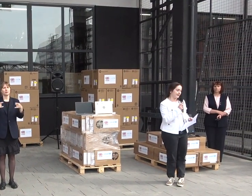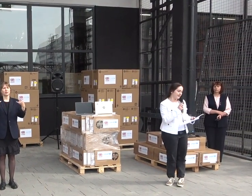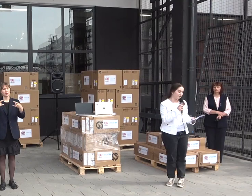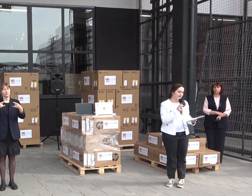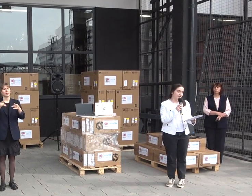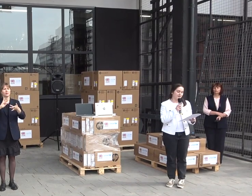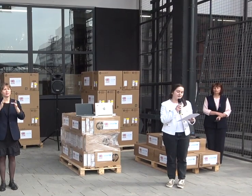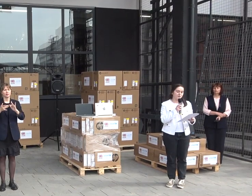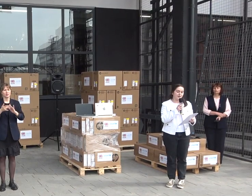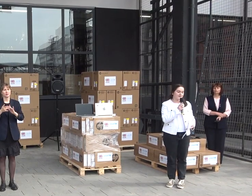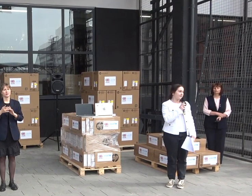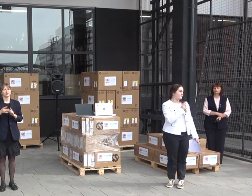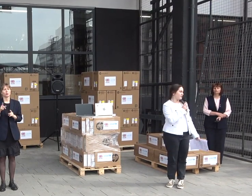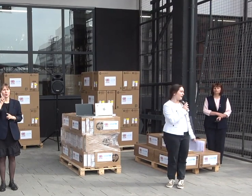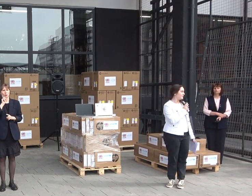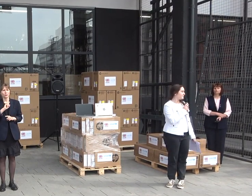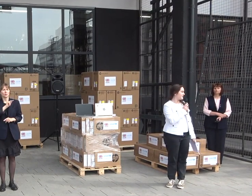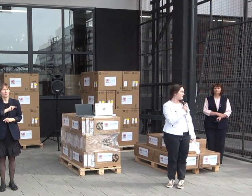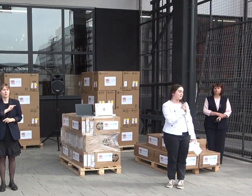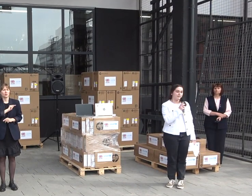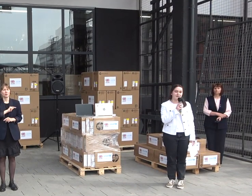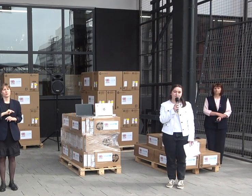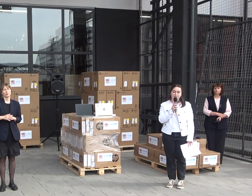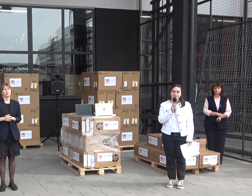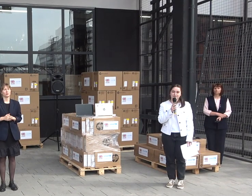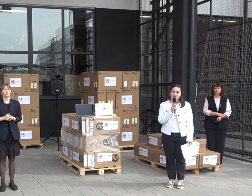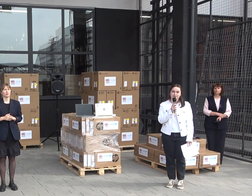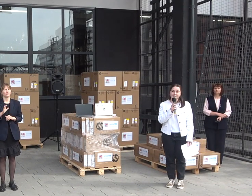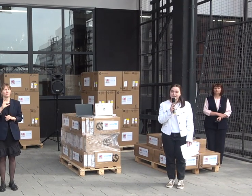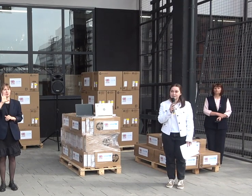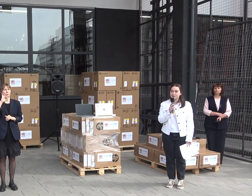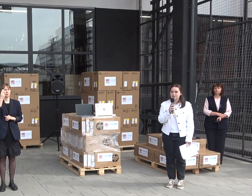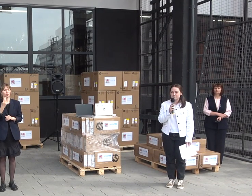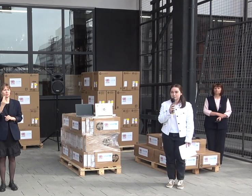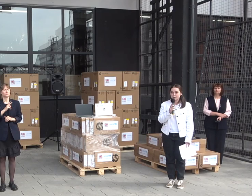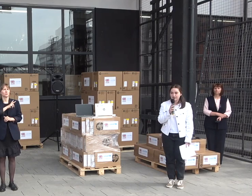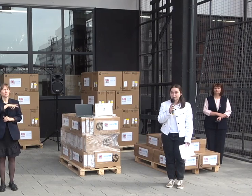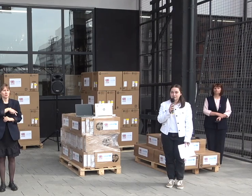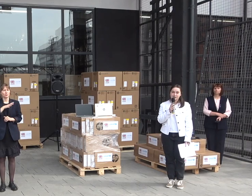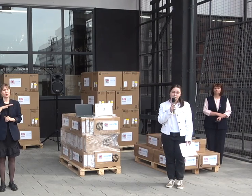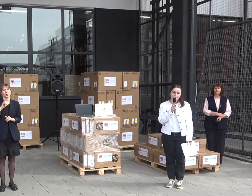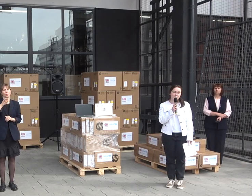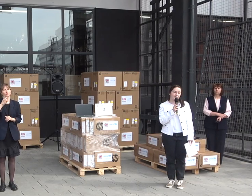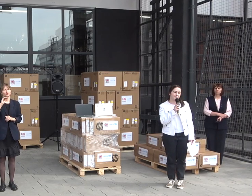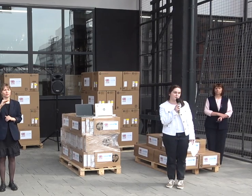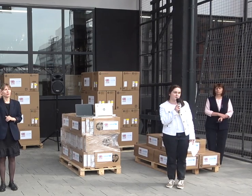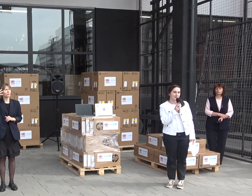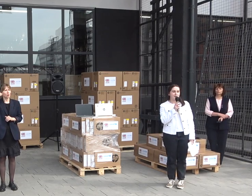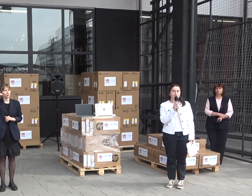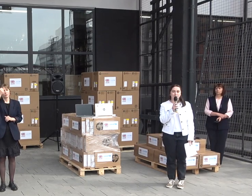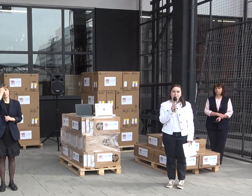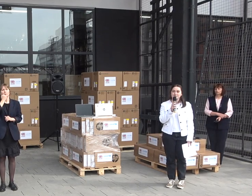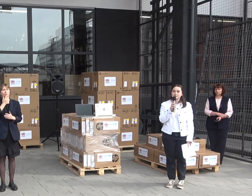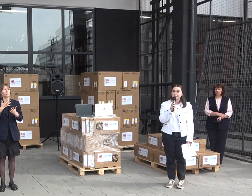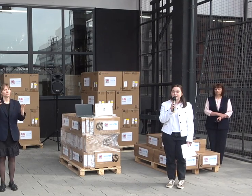din prima linie, din domenii asistenței sociale. Acest echipament a fost donat de către UNICEF Moldova, cărora le mulțumim foarte mult,